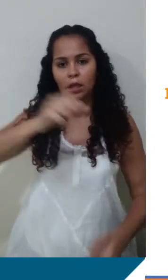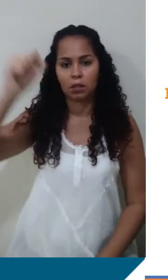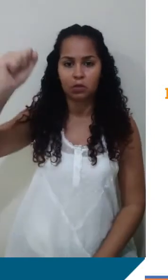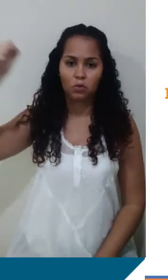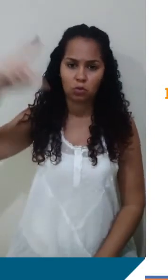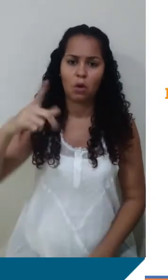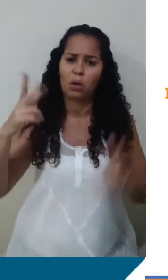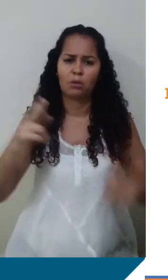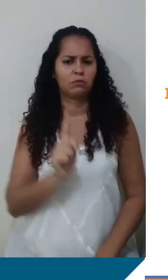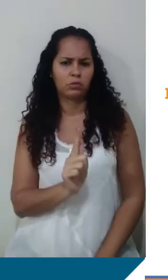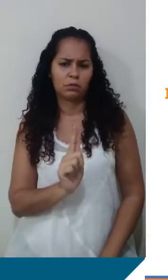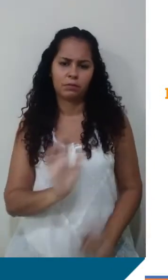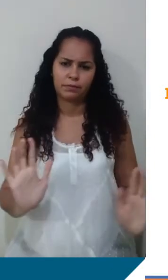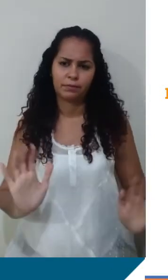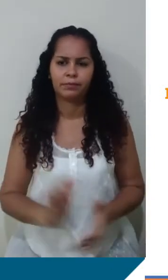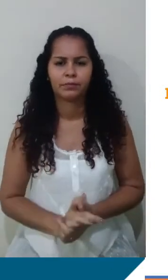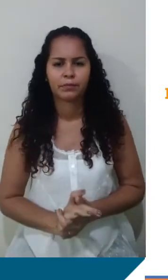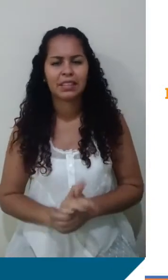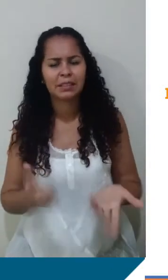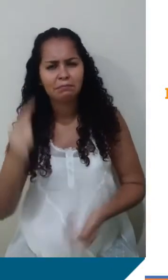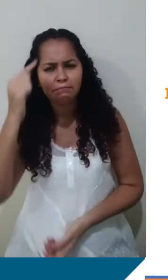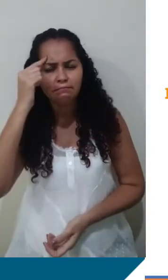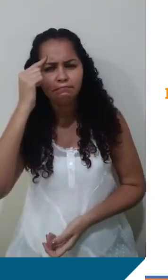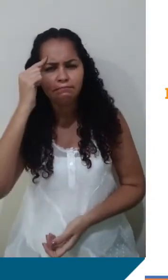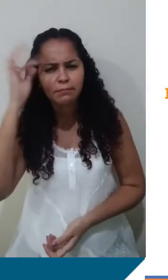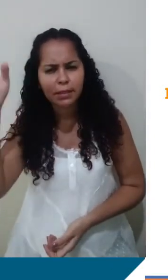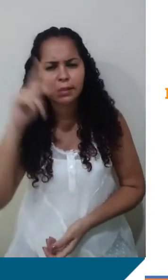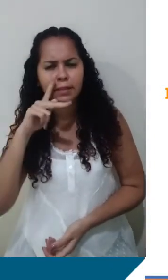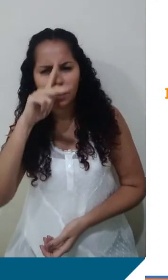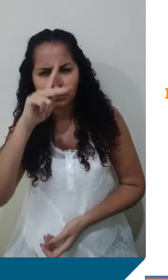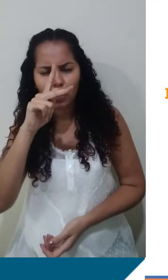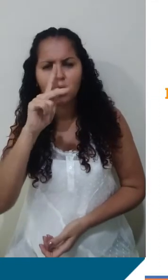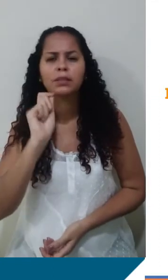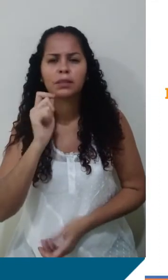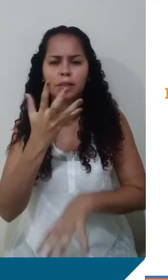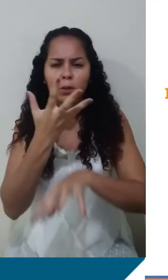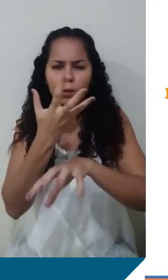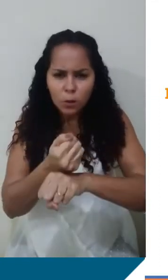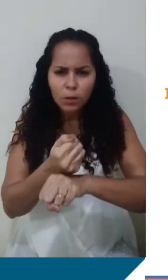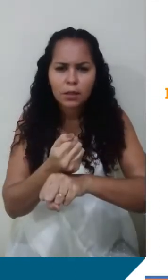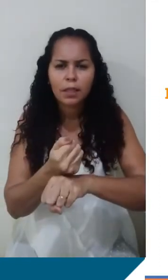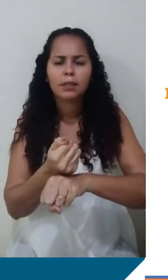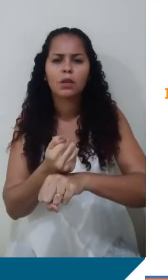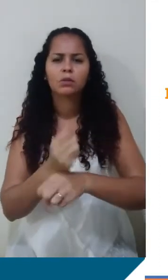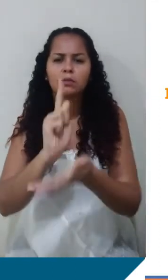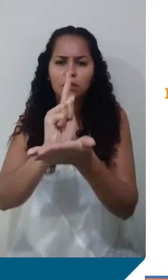E a gente pode pensar no seguinte. Essa força de atração gravitacional entre esses dois corpos, a gente chama de